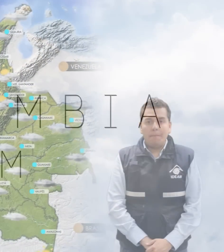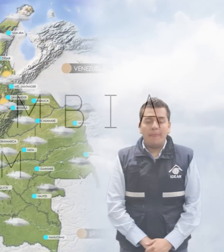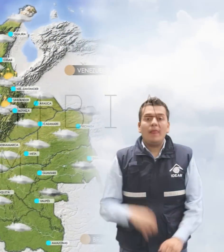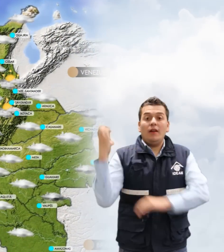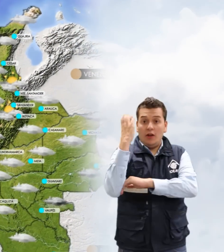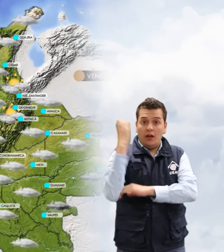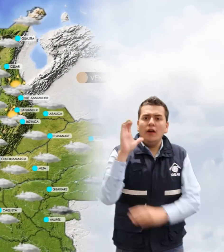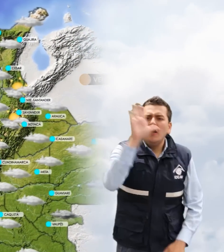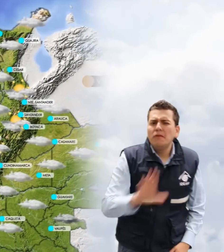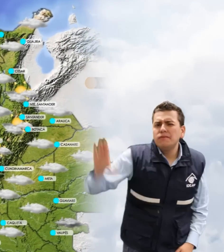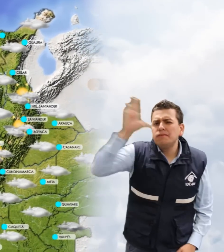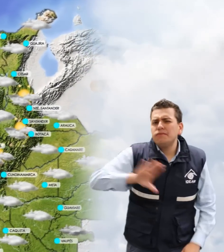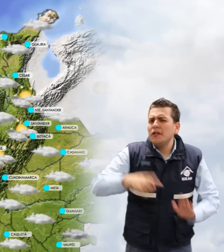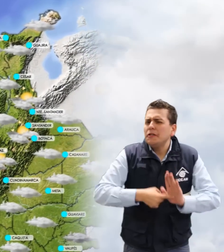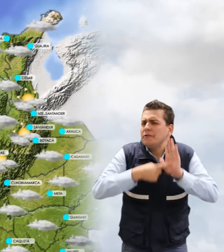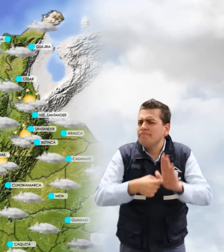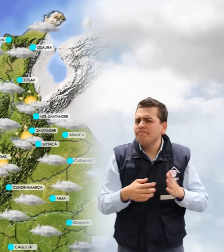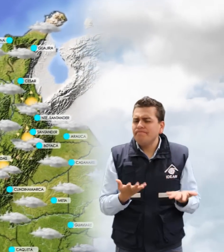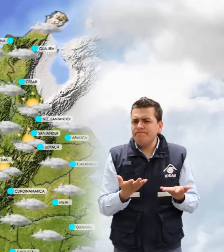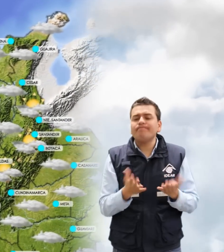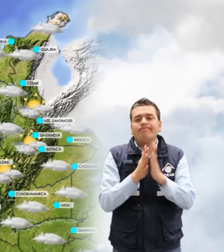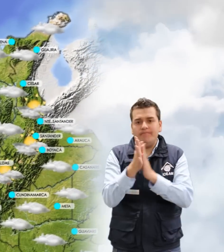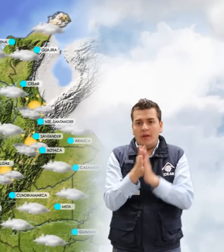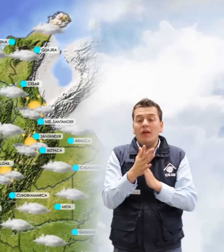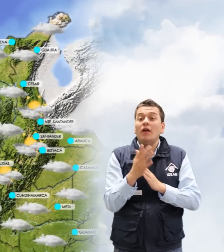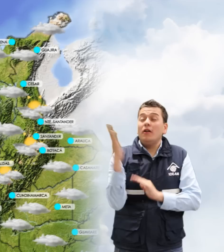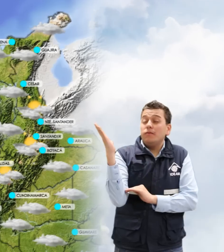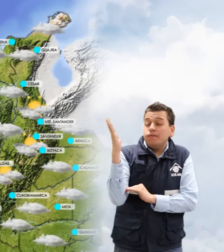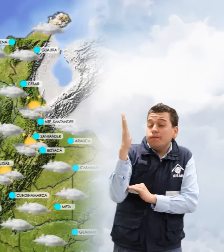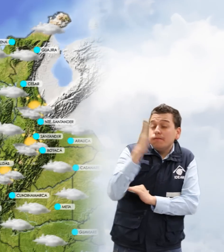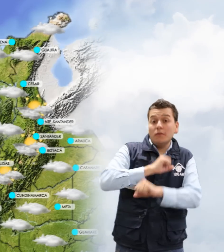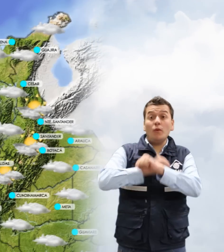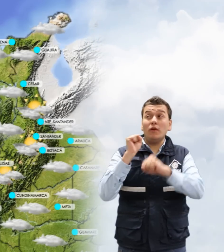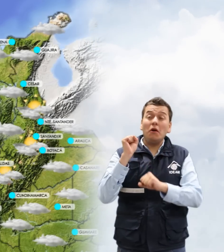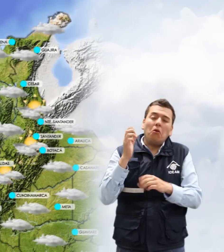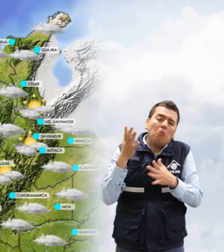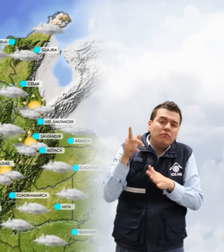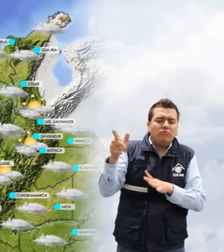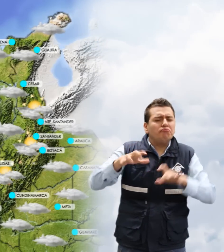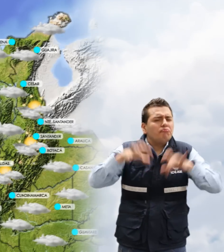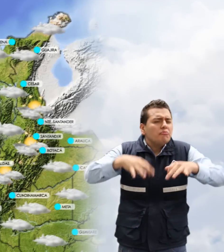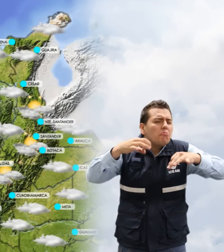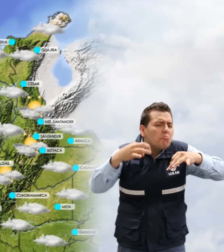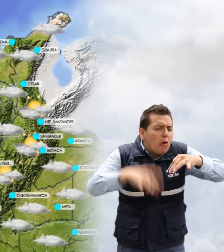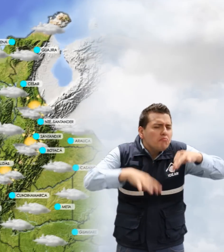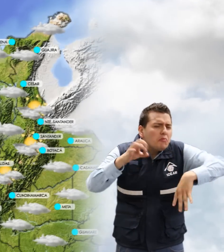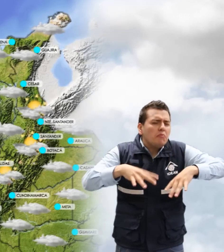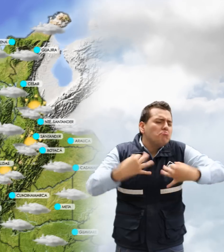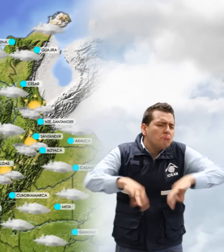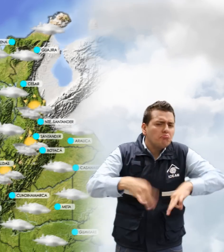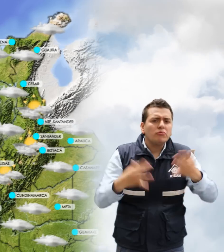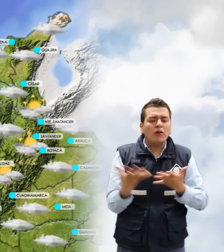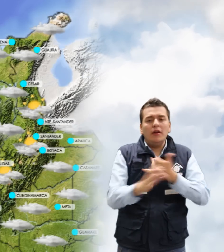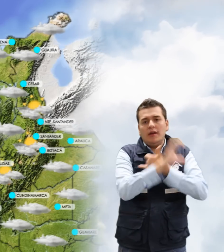El pronóstico a nivel nacional nos indica que en las primeras horas de la mañana se prevé precipitaciones ligeras en gran parte de la región